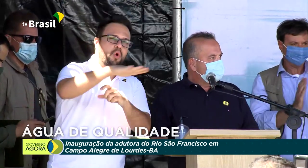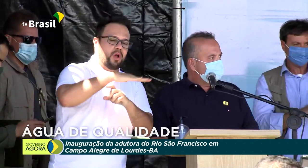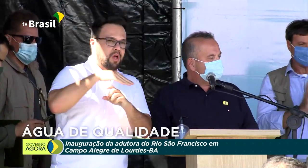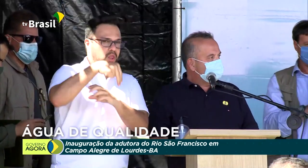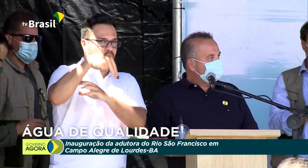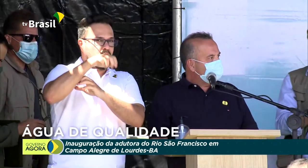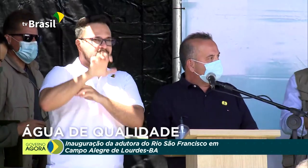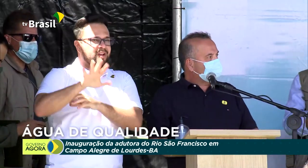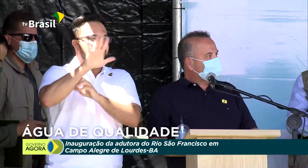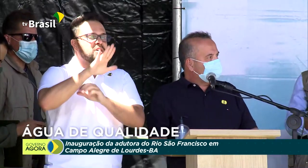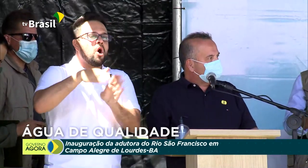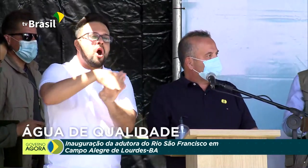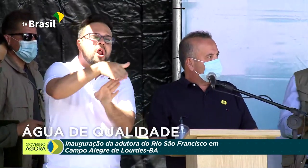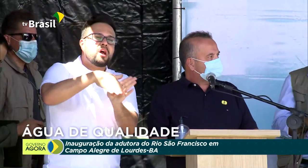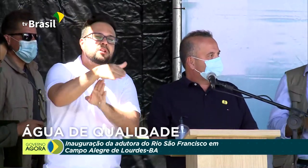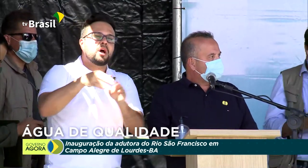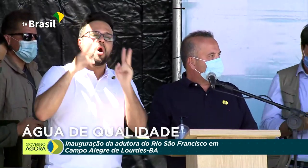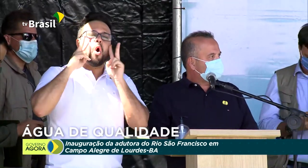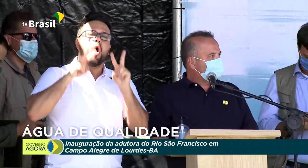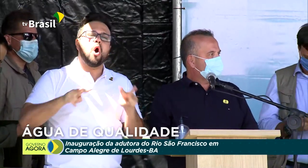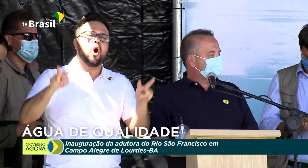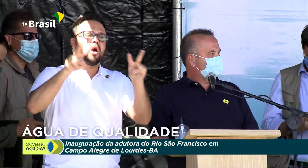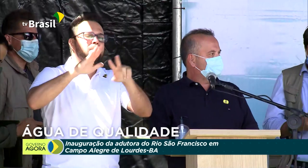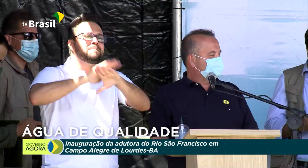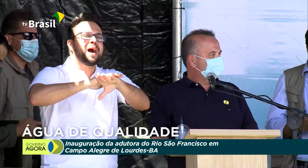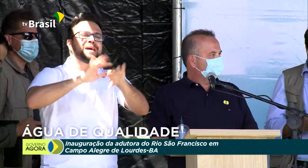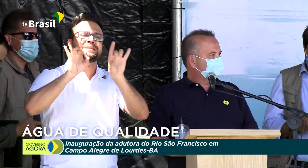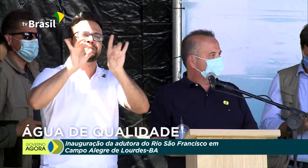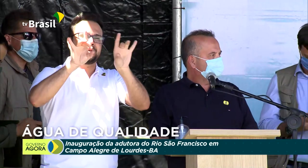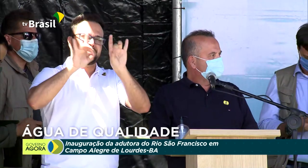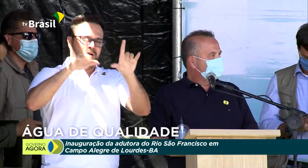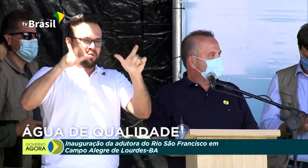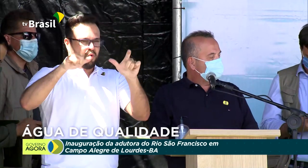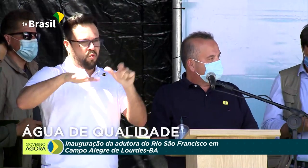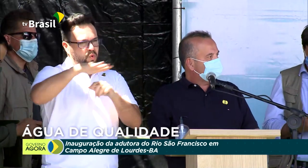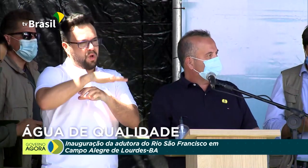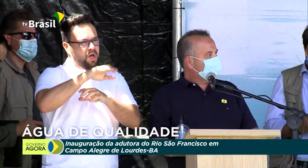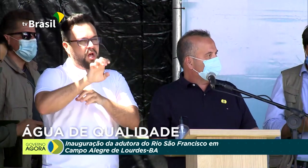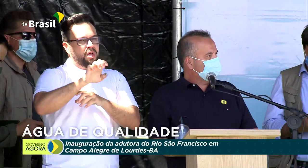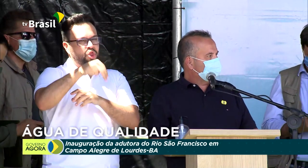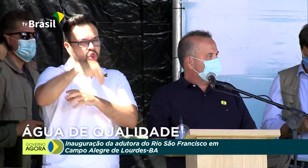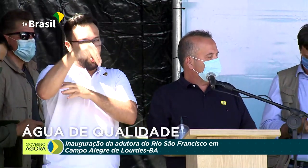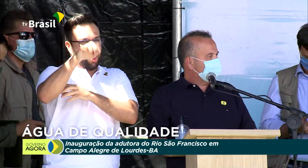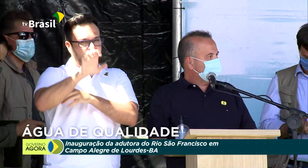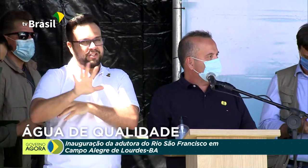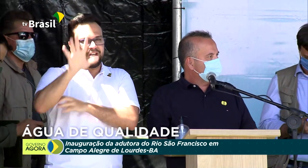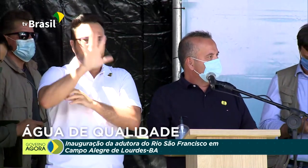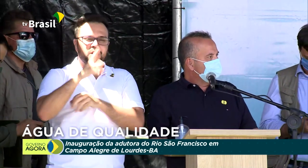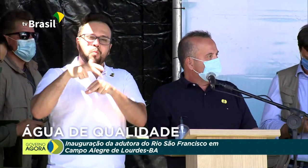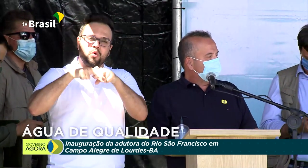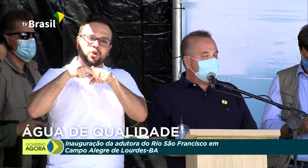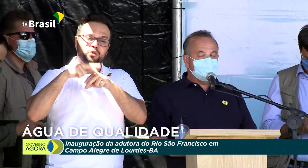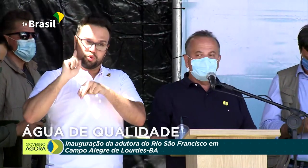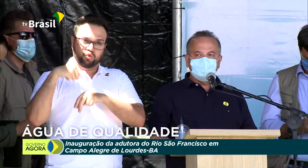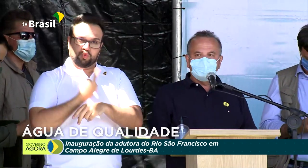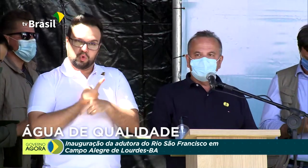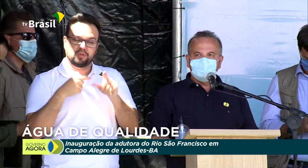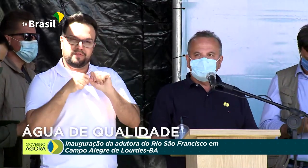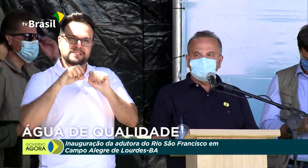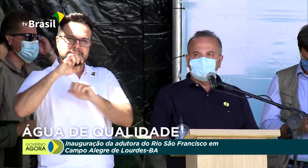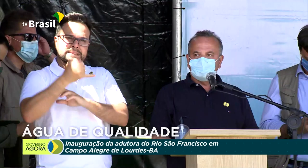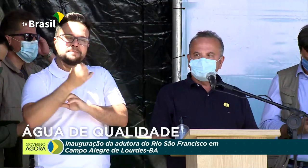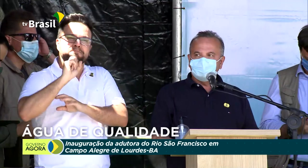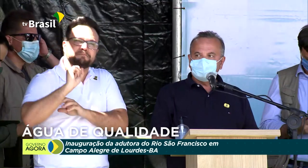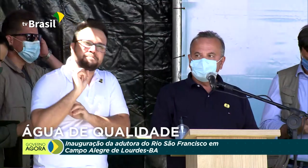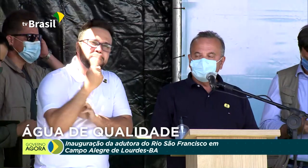a ter um olhar todo especial para com essa região. E é o que temos feito, senhor presidente. Desde o primeiro